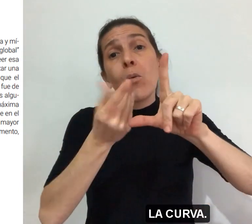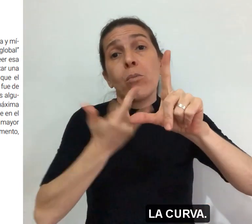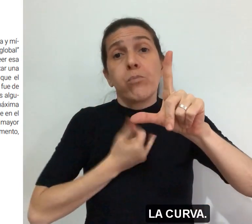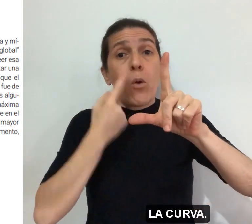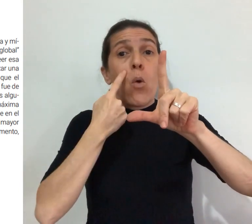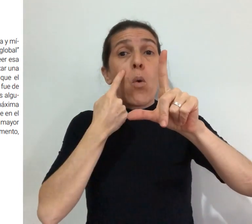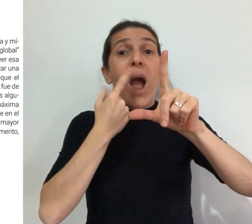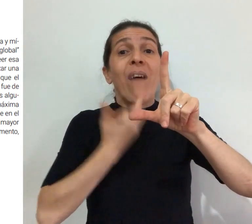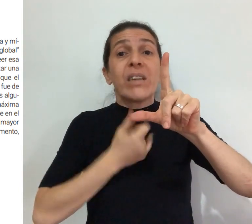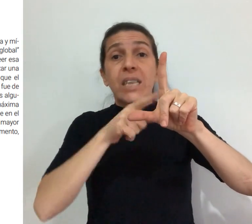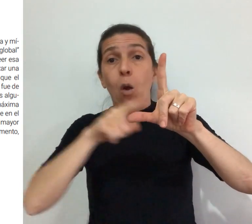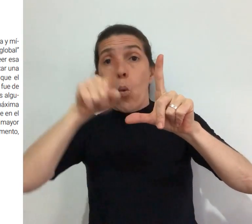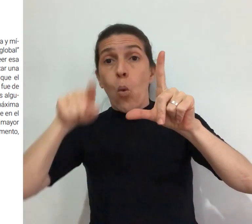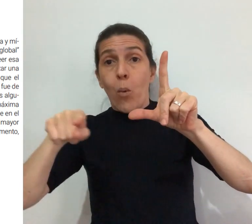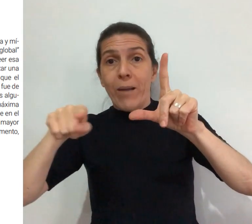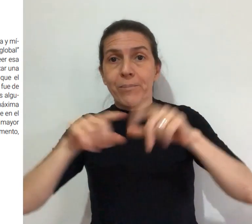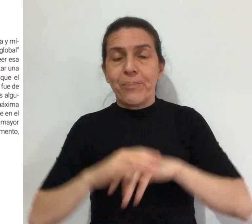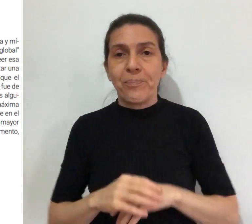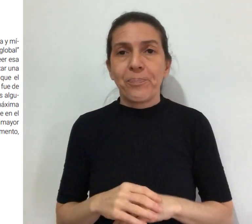muestra la curva.